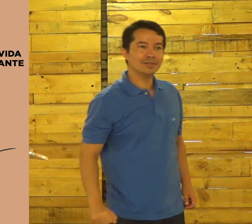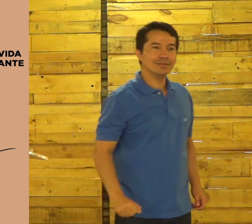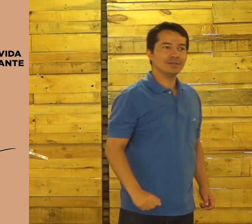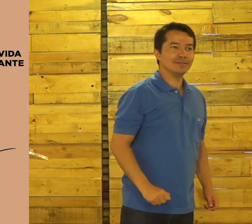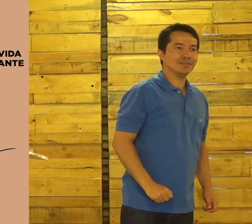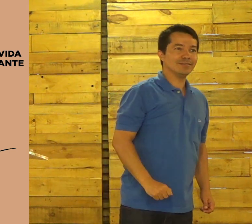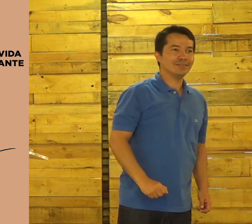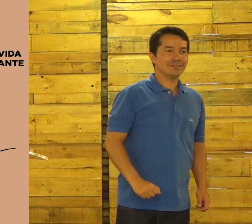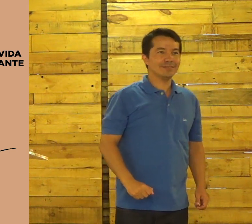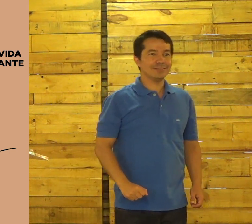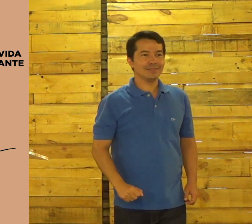valor.